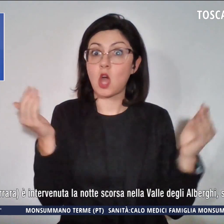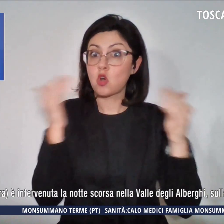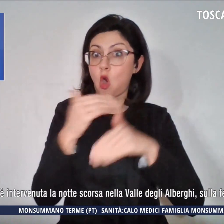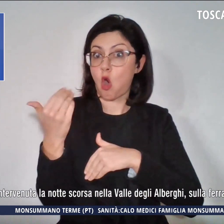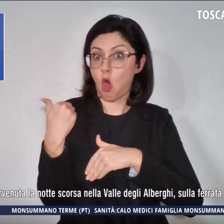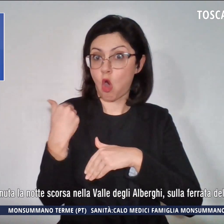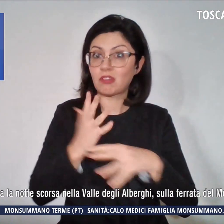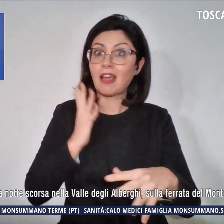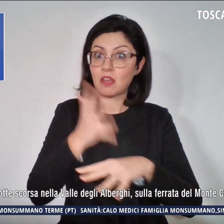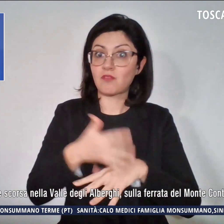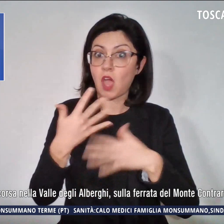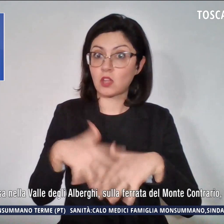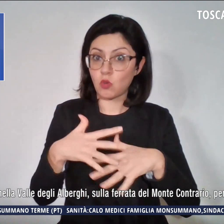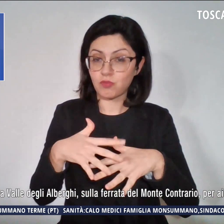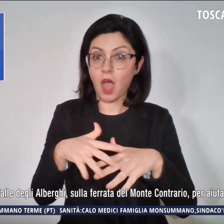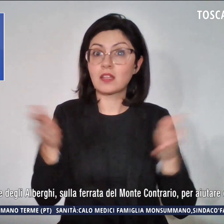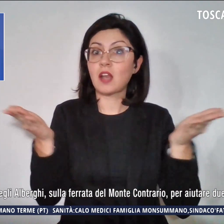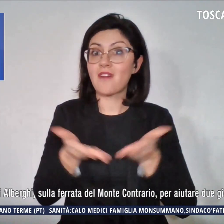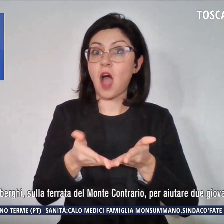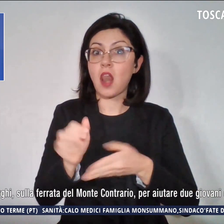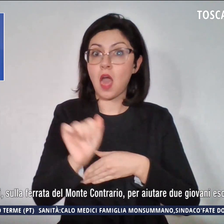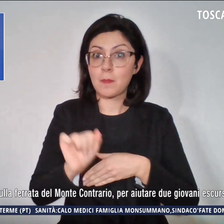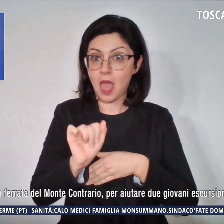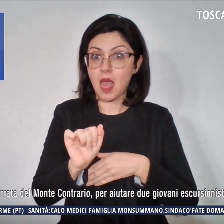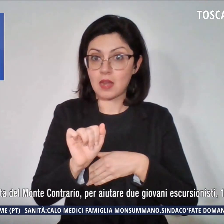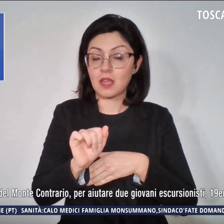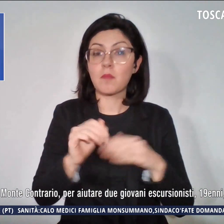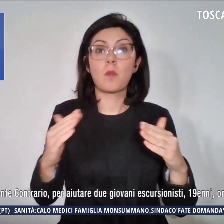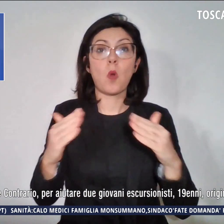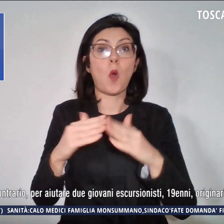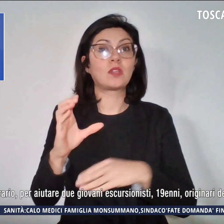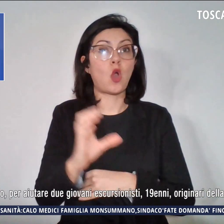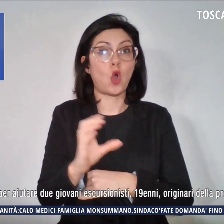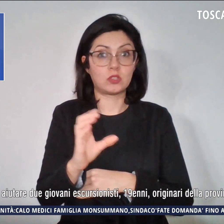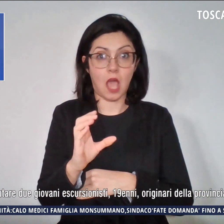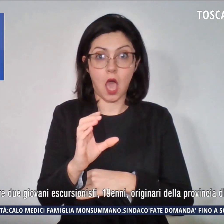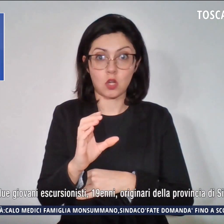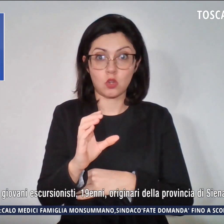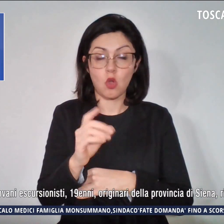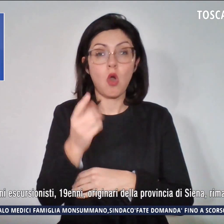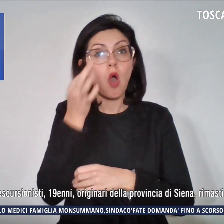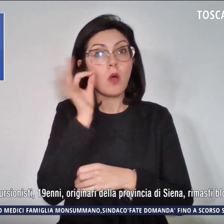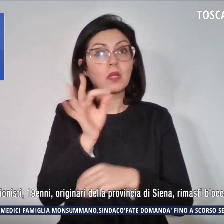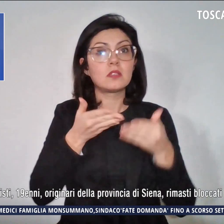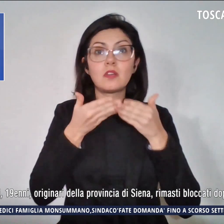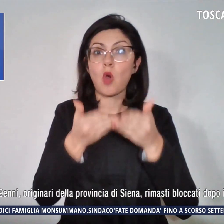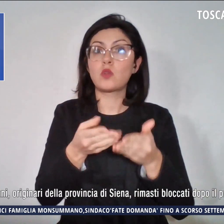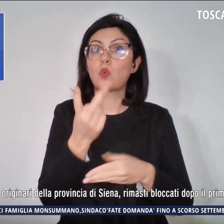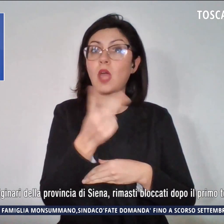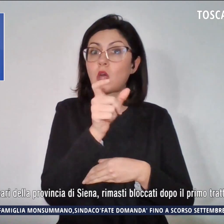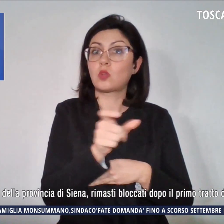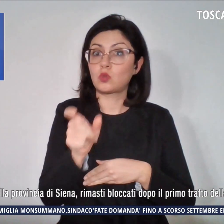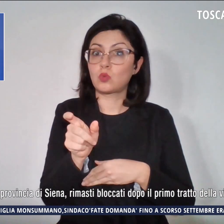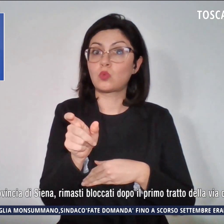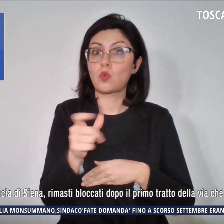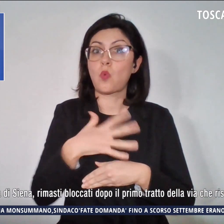Alberghi, sulla ferrata del Monte Contrario, per aiutare due giovani escursionisti, 19 anni,